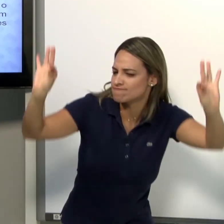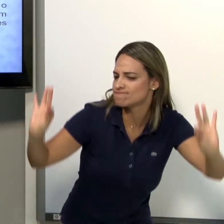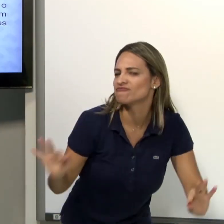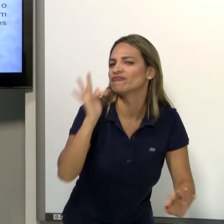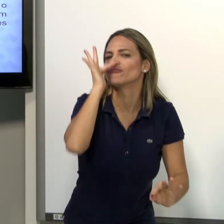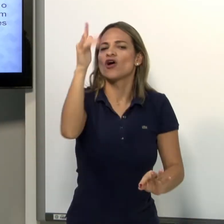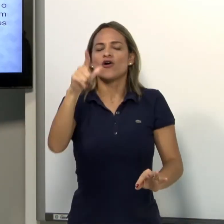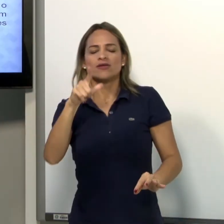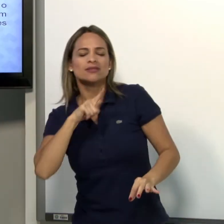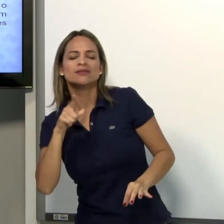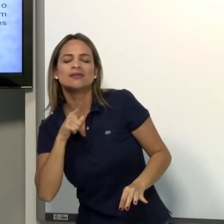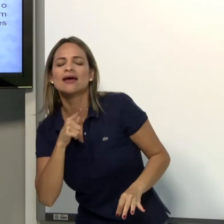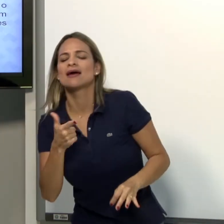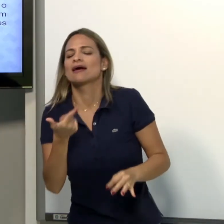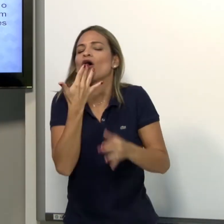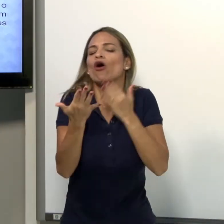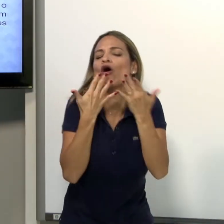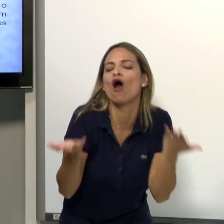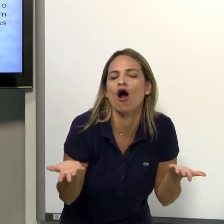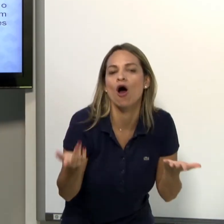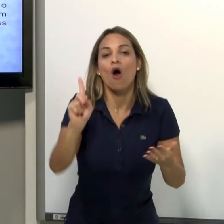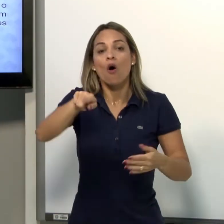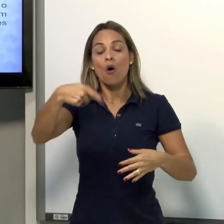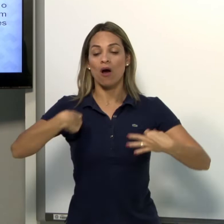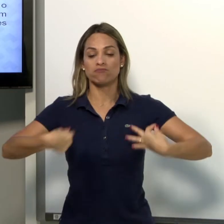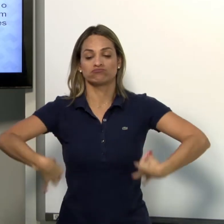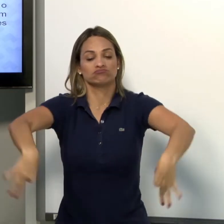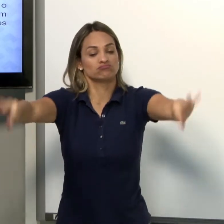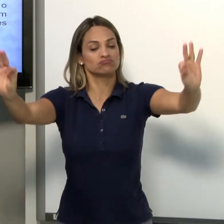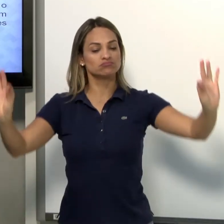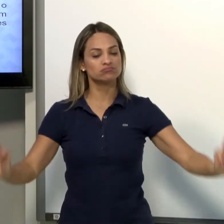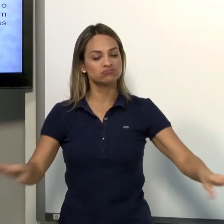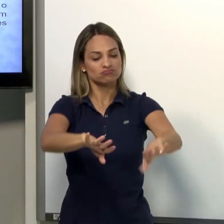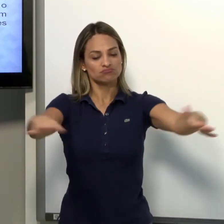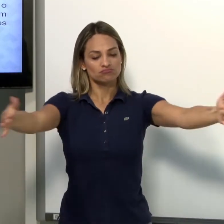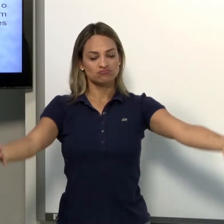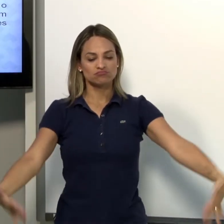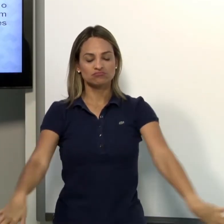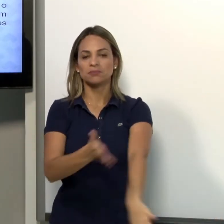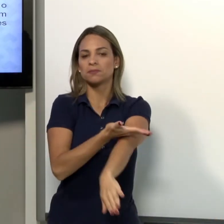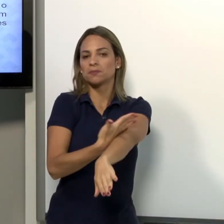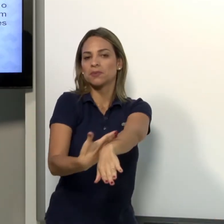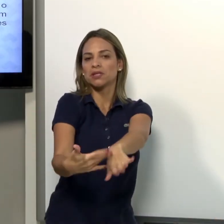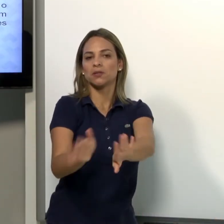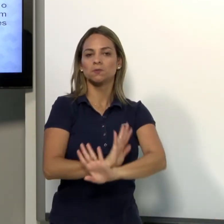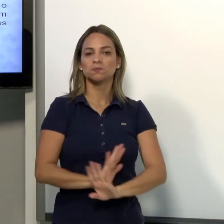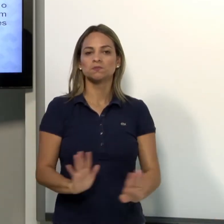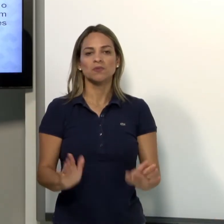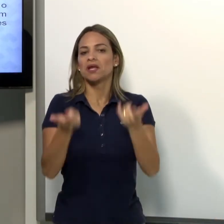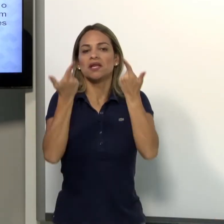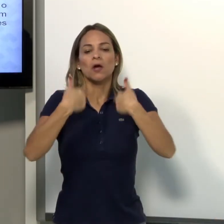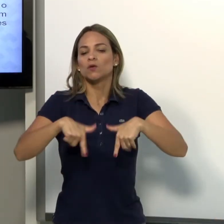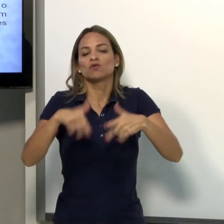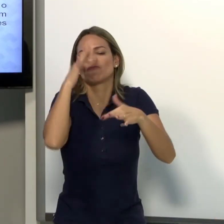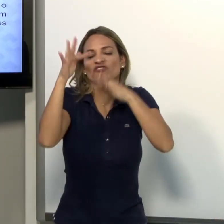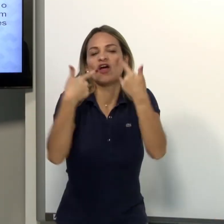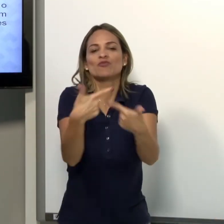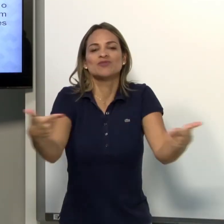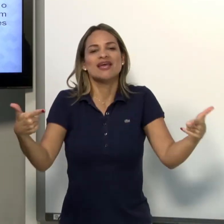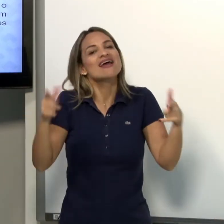Tem outro forro que tem várias cores. Ou simplesmente um forro branco,